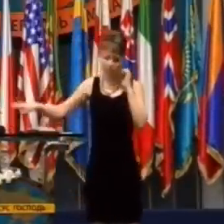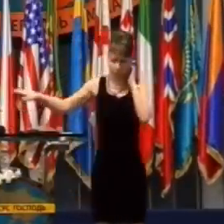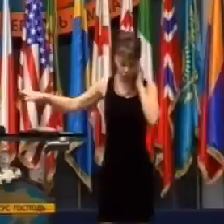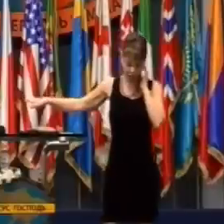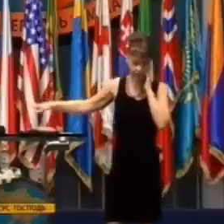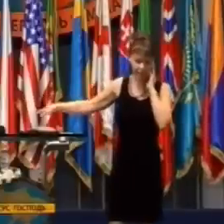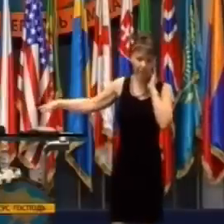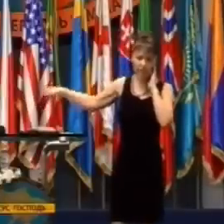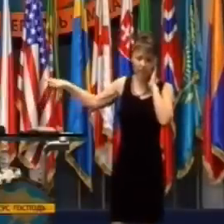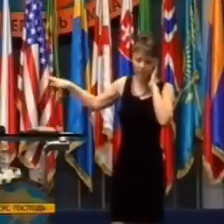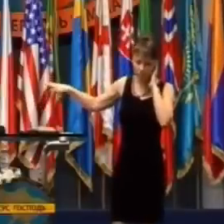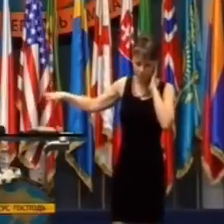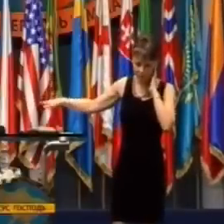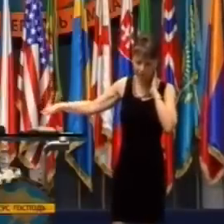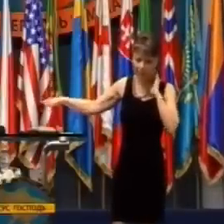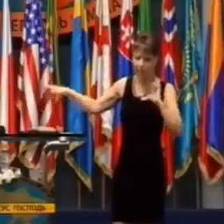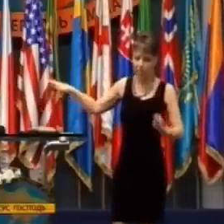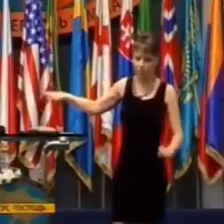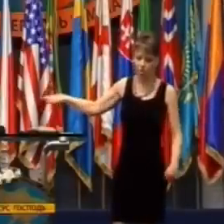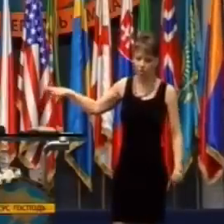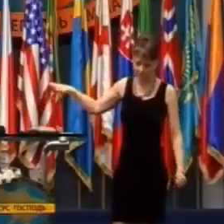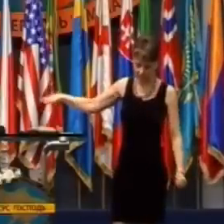Pri naimskej vdove